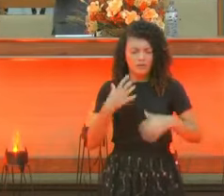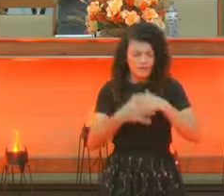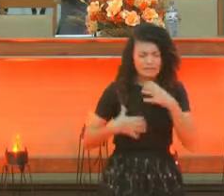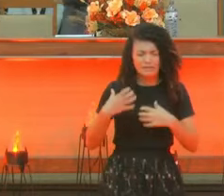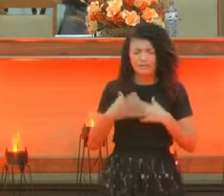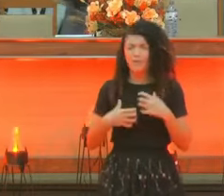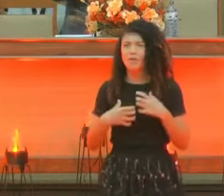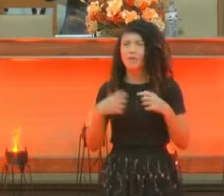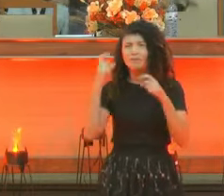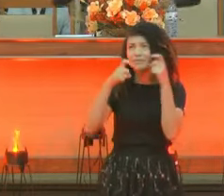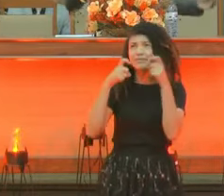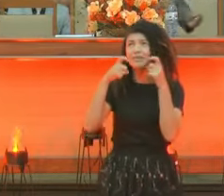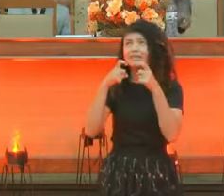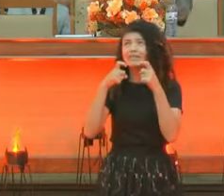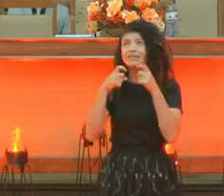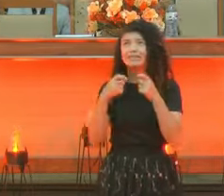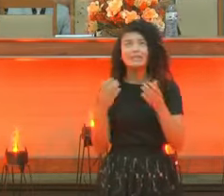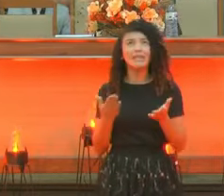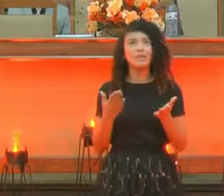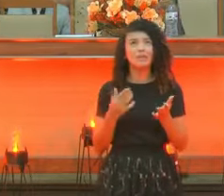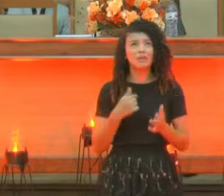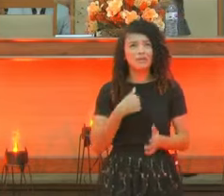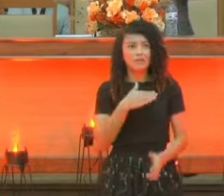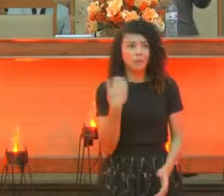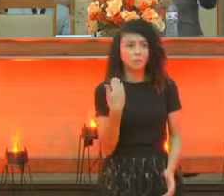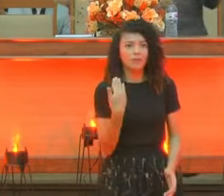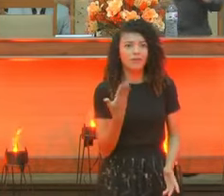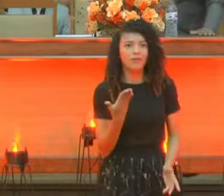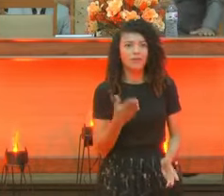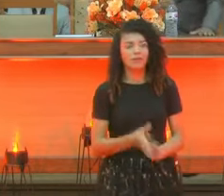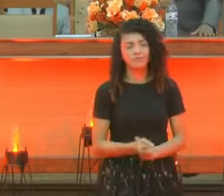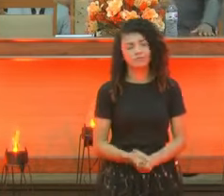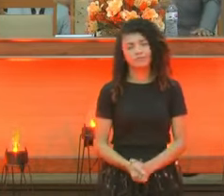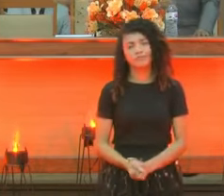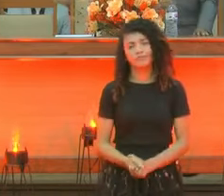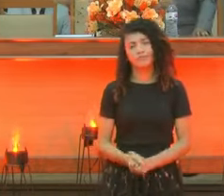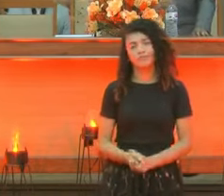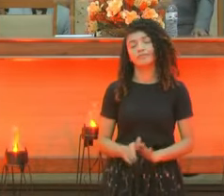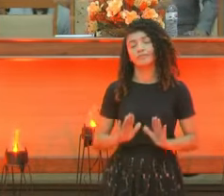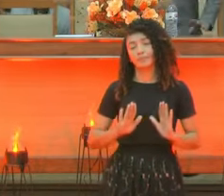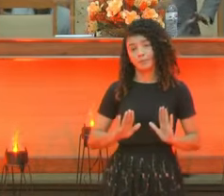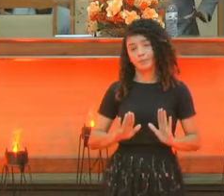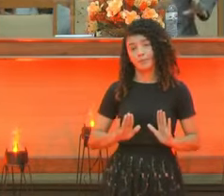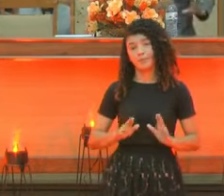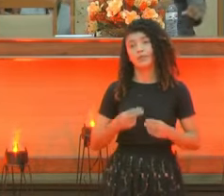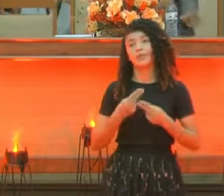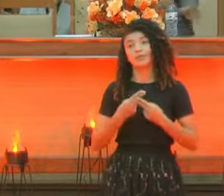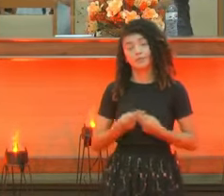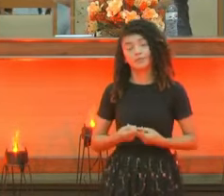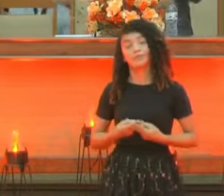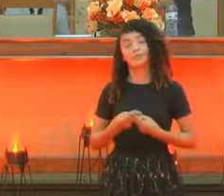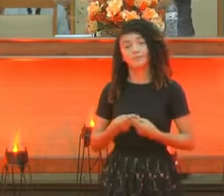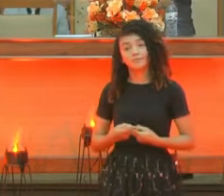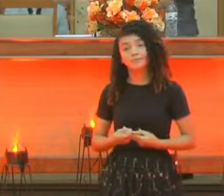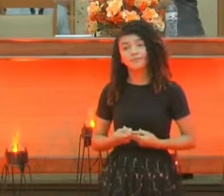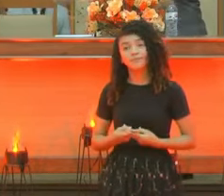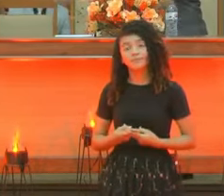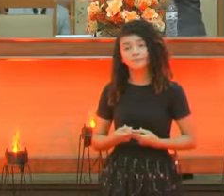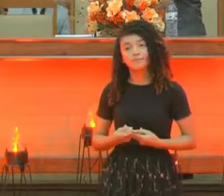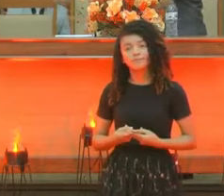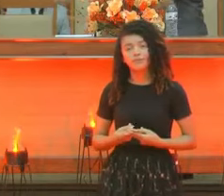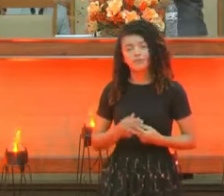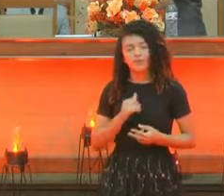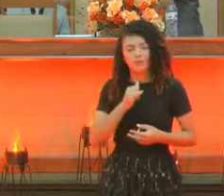Meu Deus. E agora? E se eu morrer logo? Não. Aí, tu não é crente. Tu entra na tribulação. Mas tu não fica